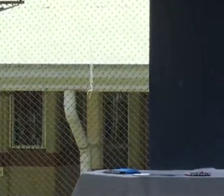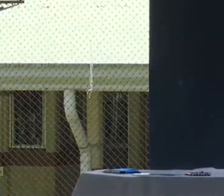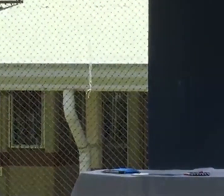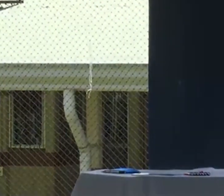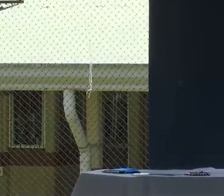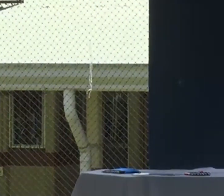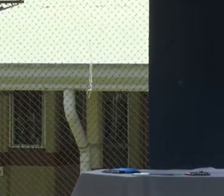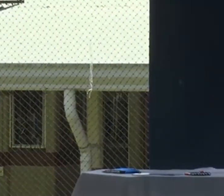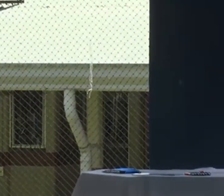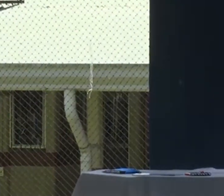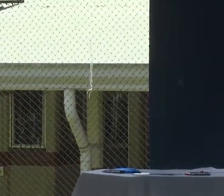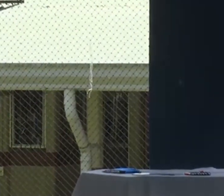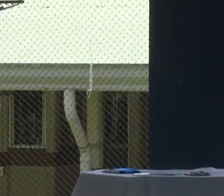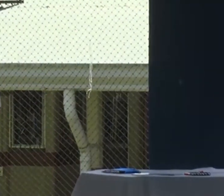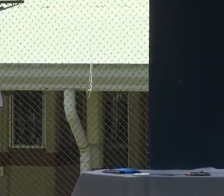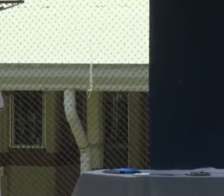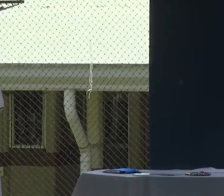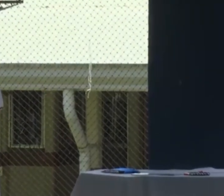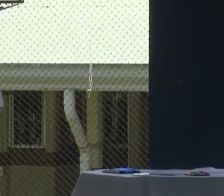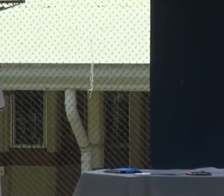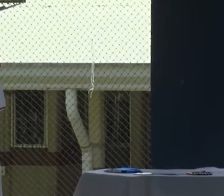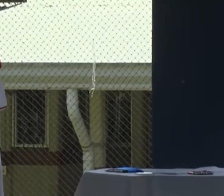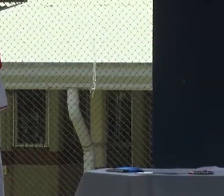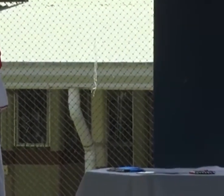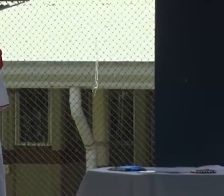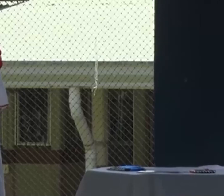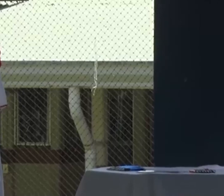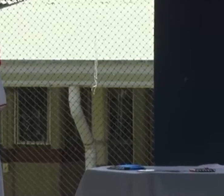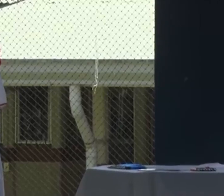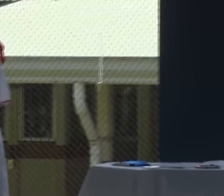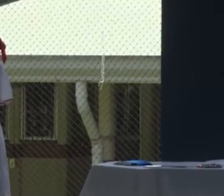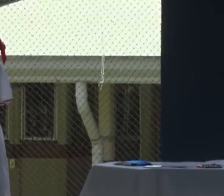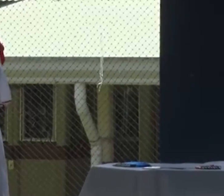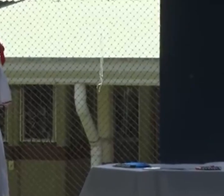Blanco, azul y rojo, paz, trabajo y amor